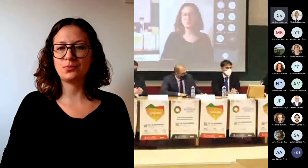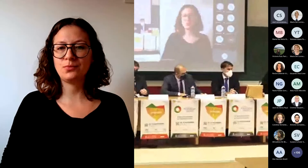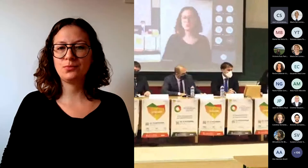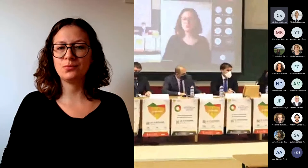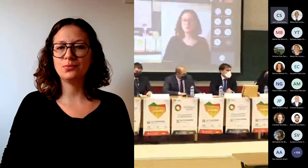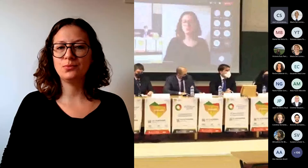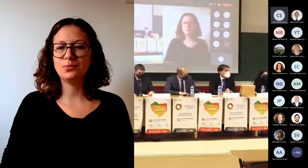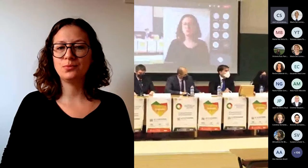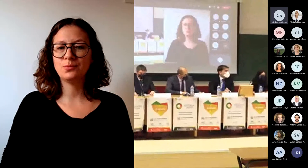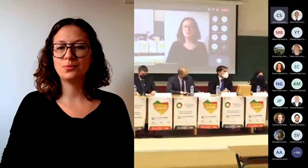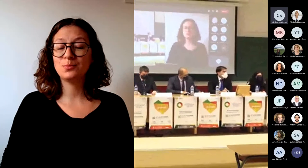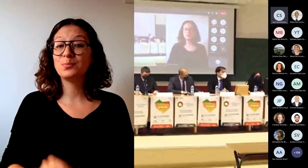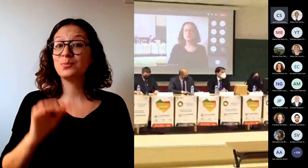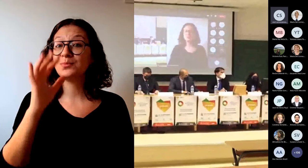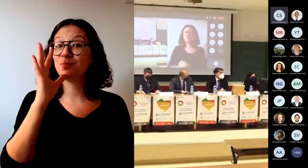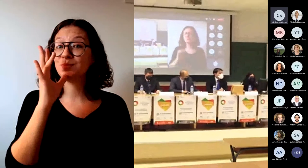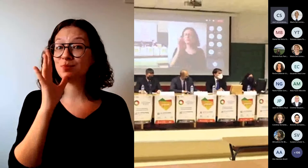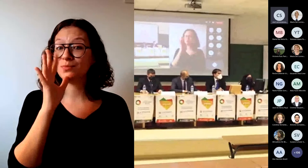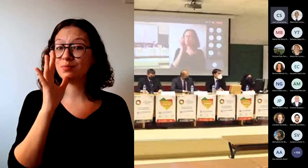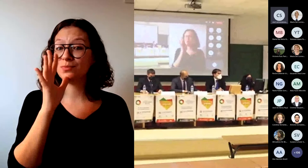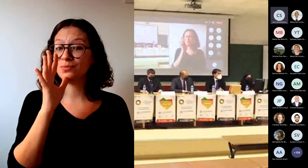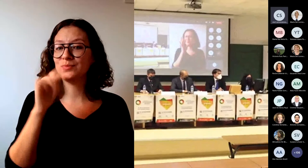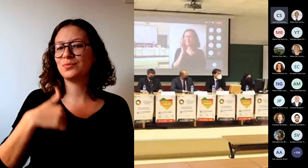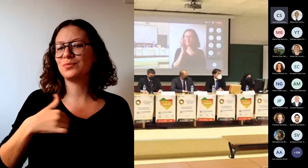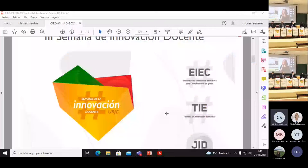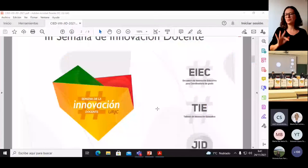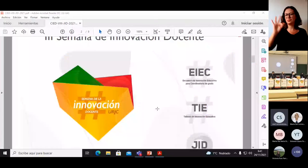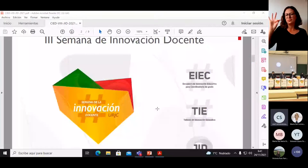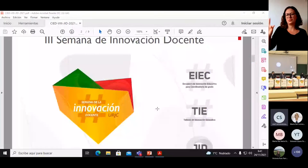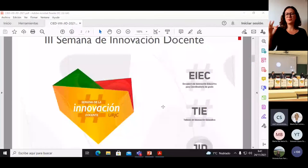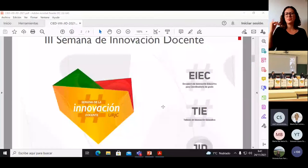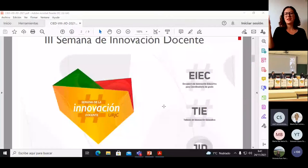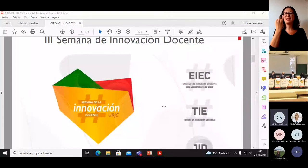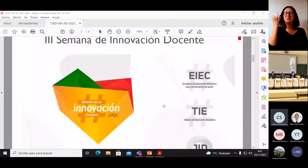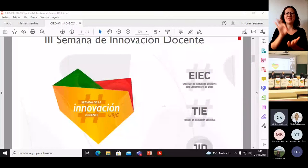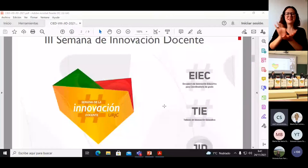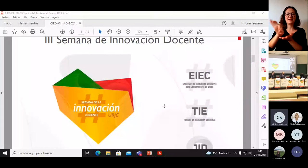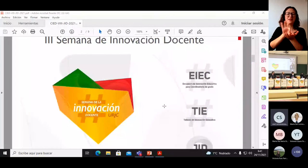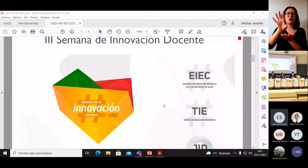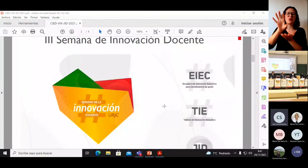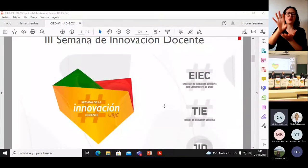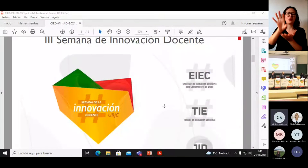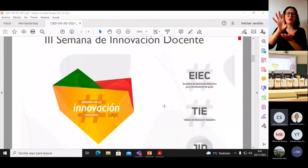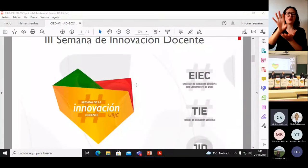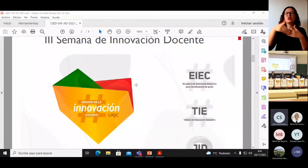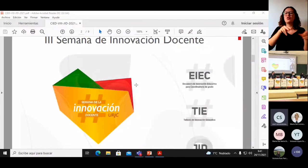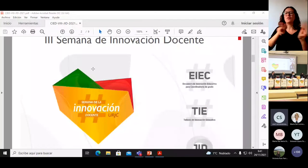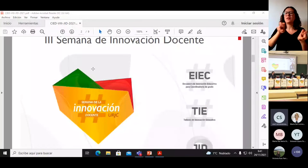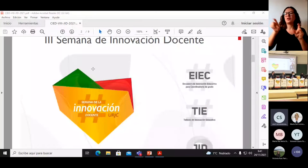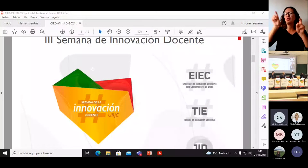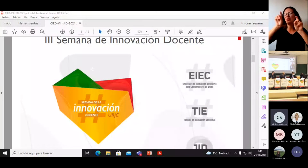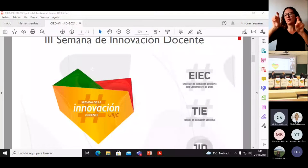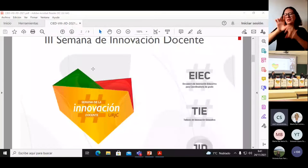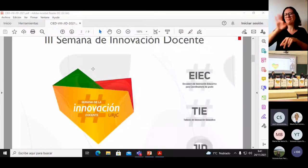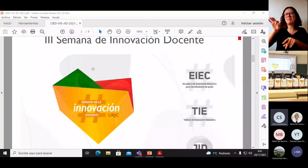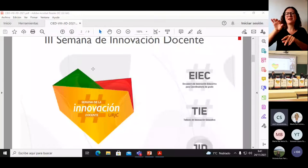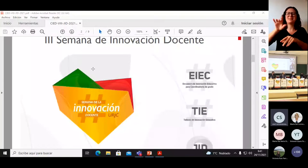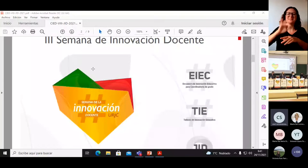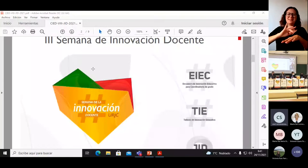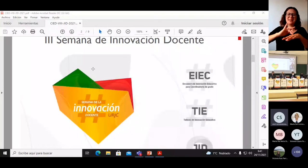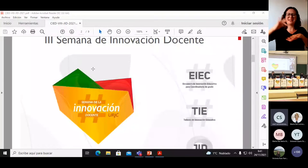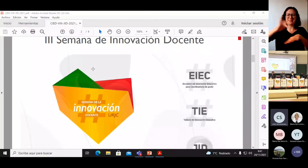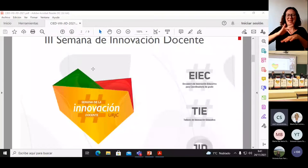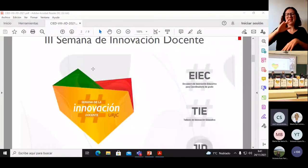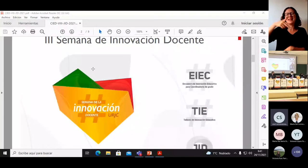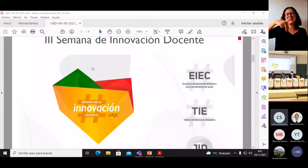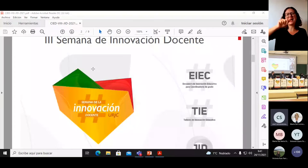Y, a continuación, doy la palabra a la jefa de servicio del Centro de Innovación Docente de Educación Digital, CIEF, Natalia Esteban Sánchez.